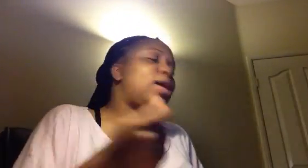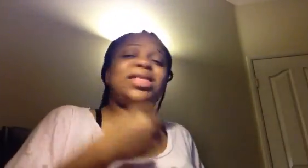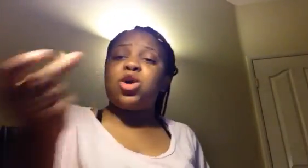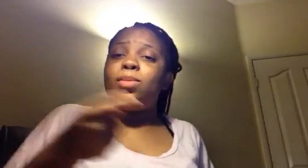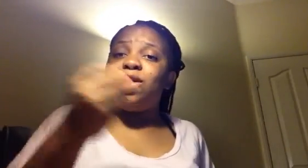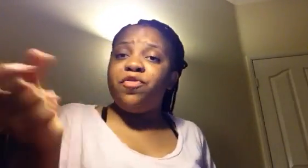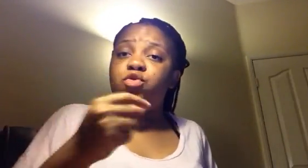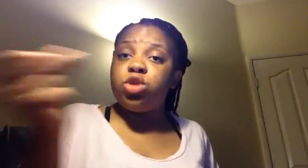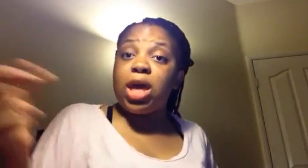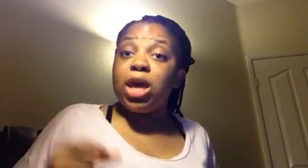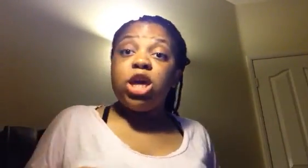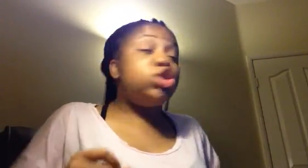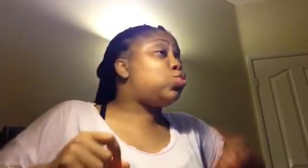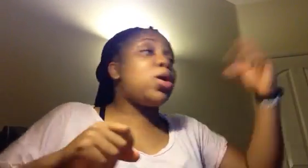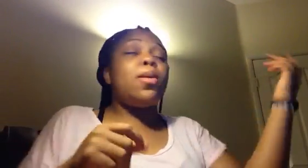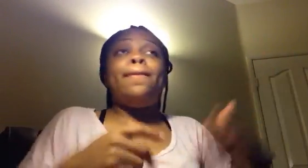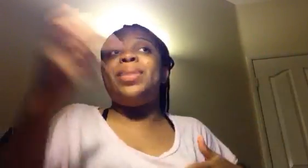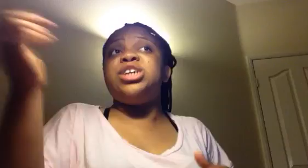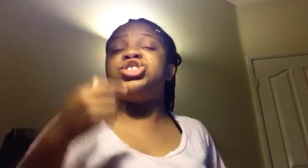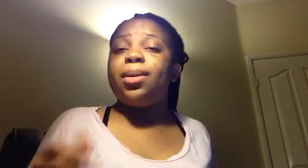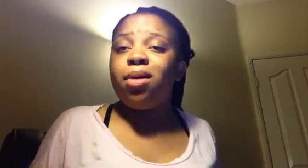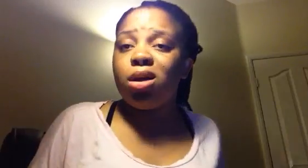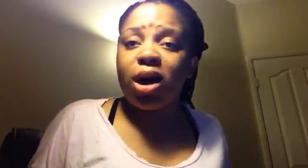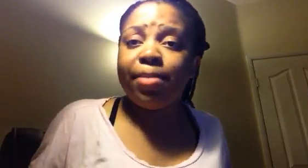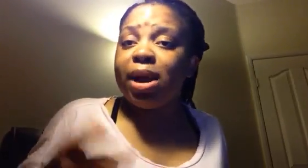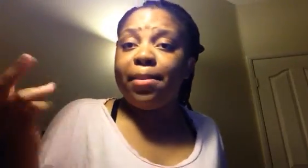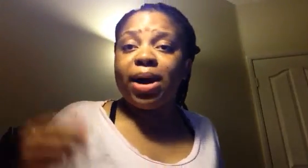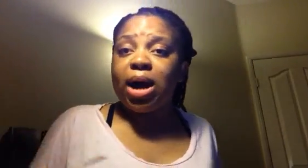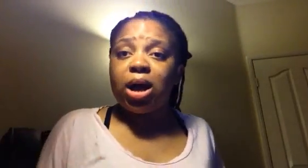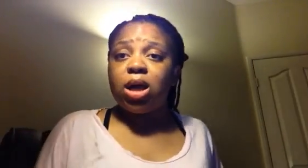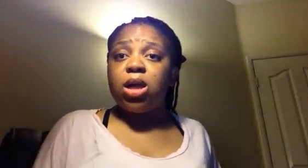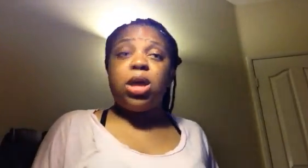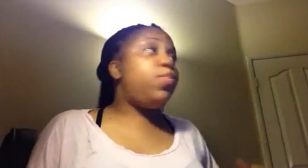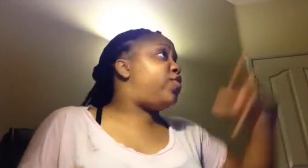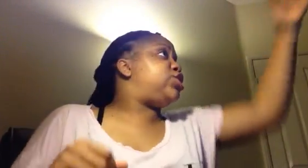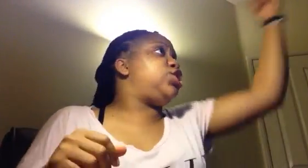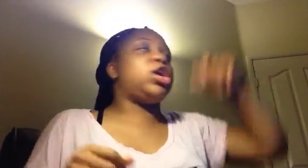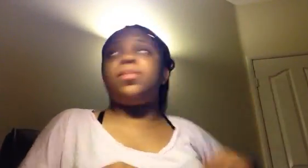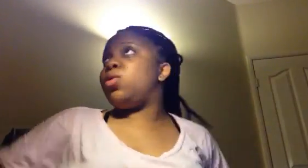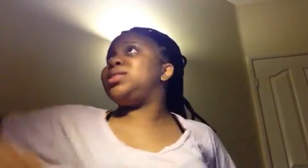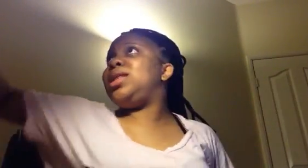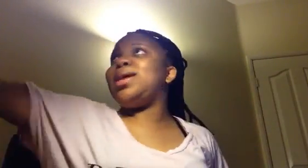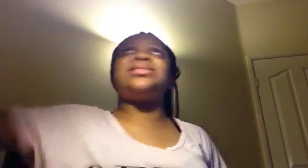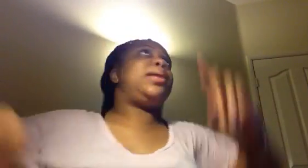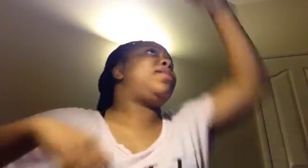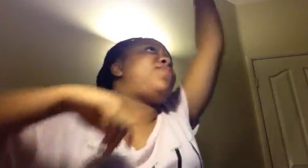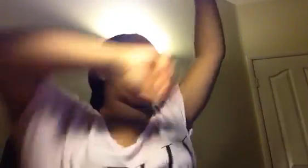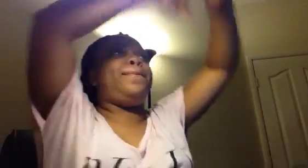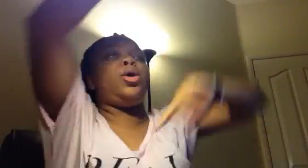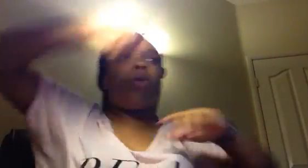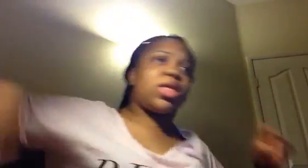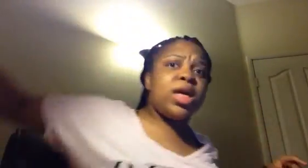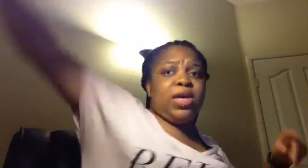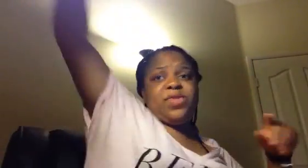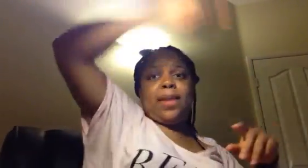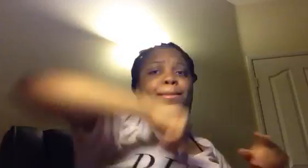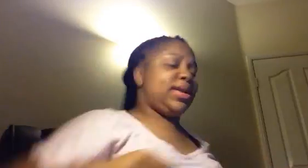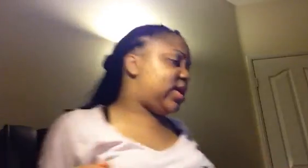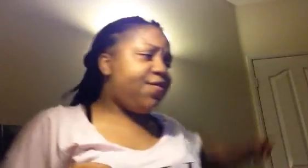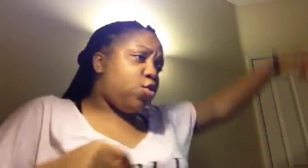gars était comme la fusée. Il jouait comme Benjamin dans un manga. Il pouvait tirer le ballon ici, il lance ça là-bas. Il fait la pirouette, il fait la banane, il fait